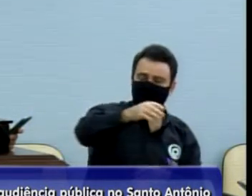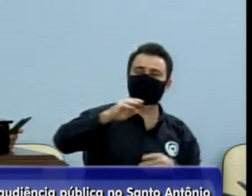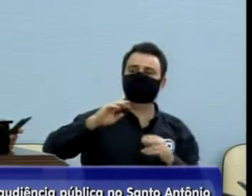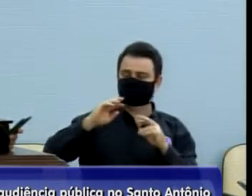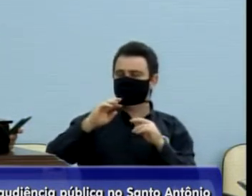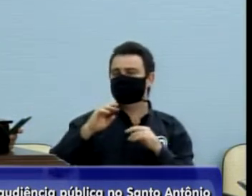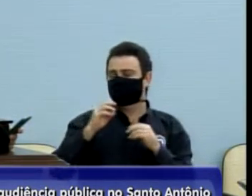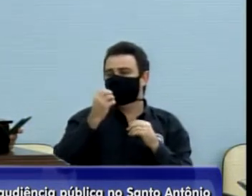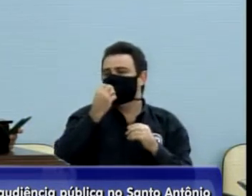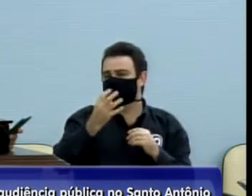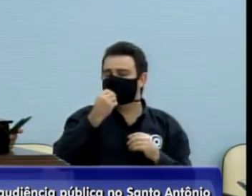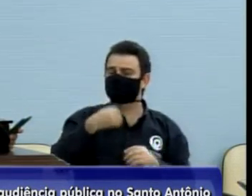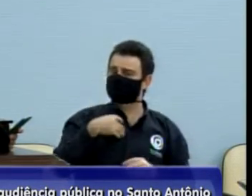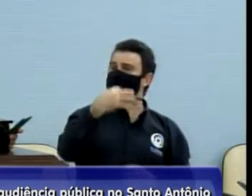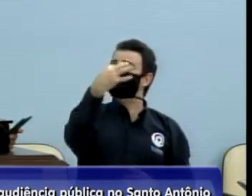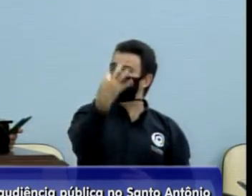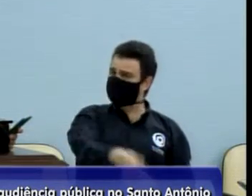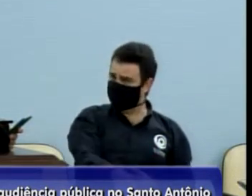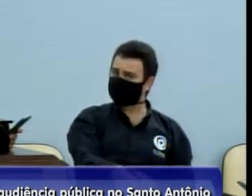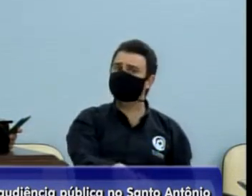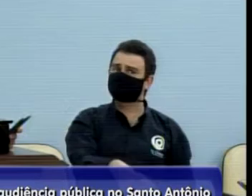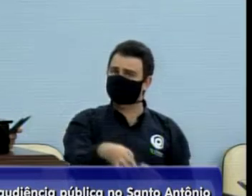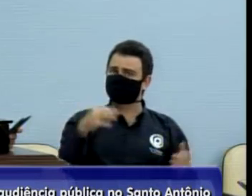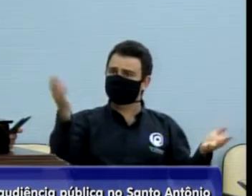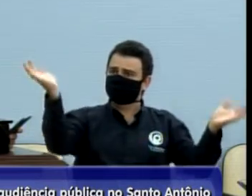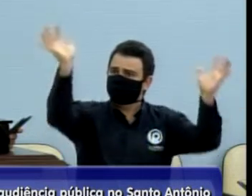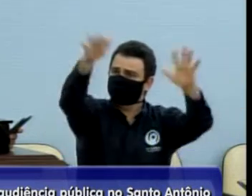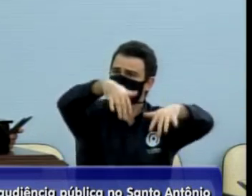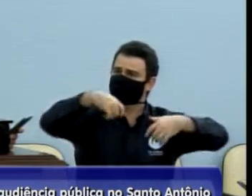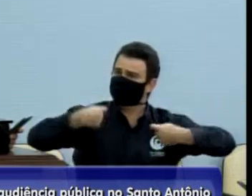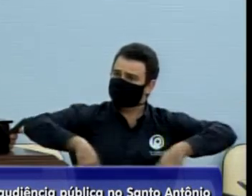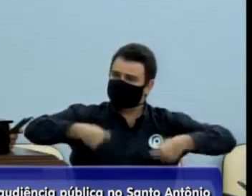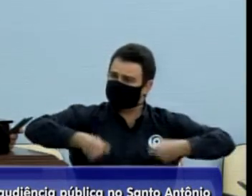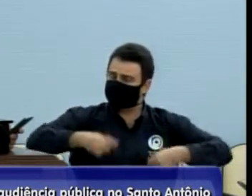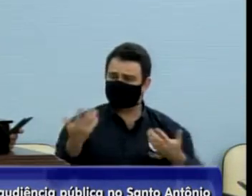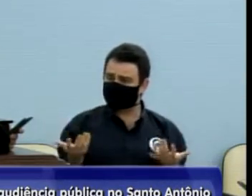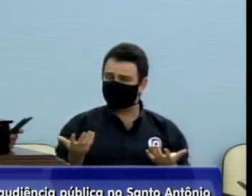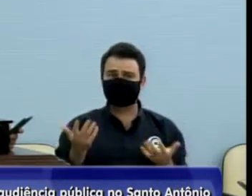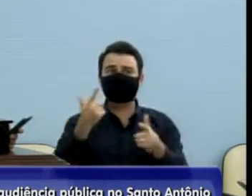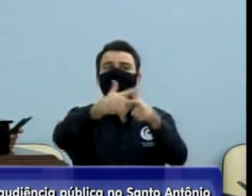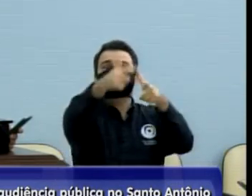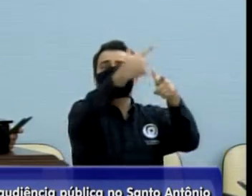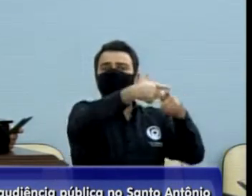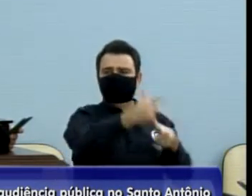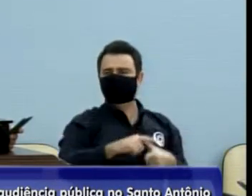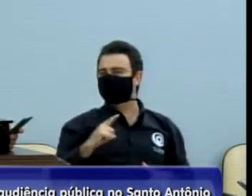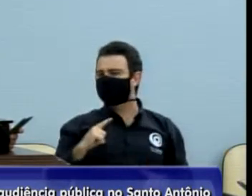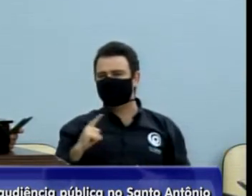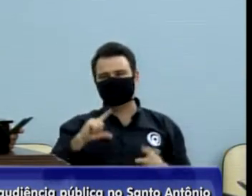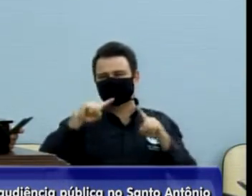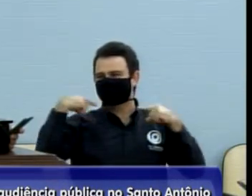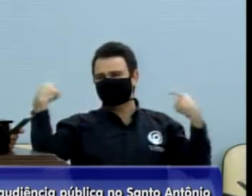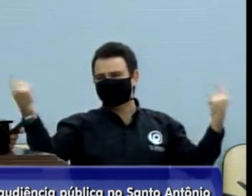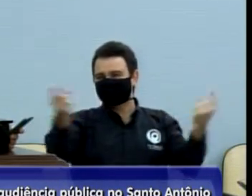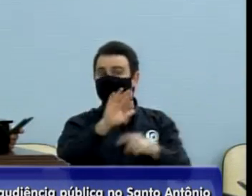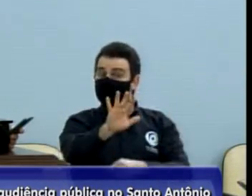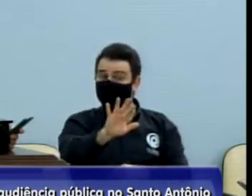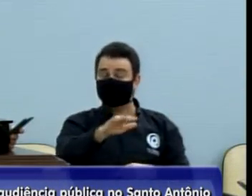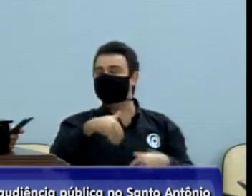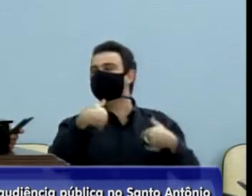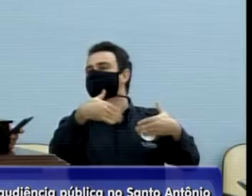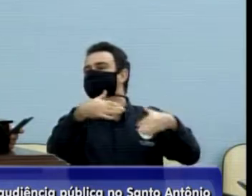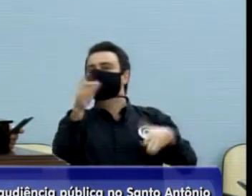dizer que é isso mesmo, porque problemas existem, mas é preciso encará-los,